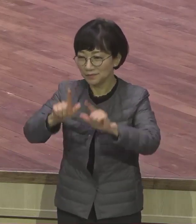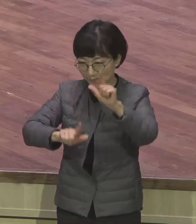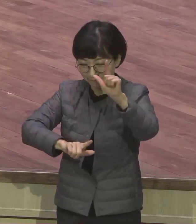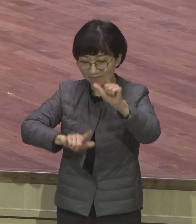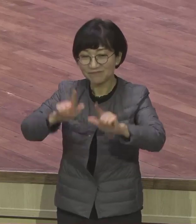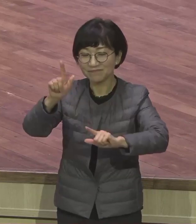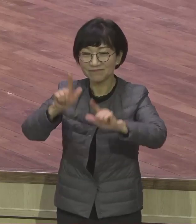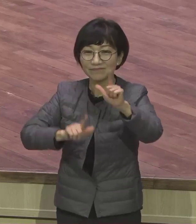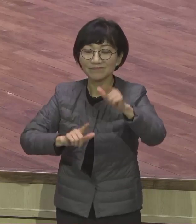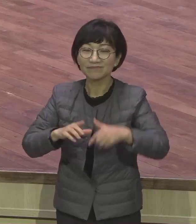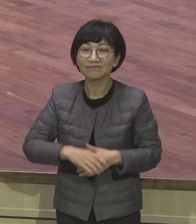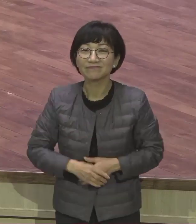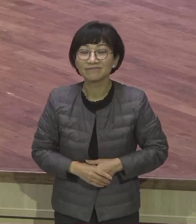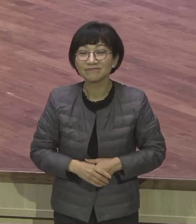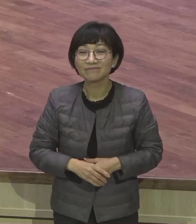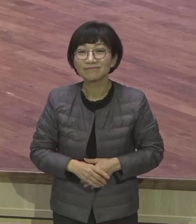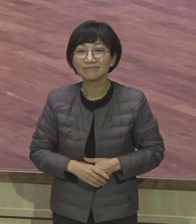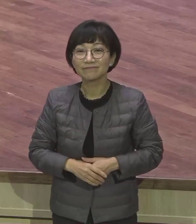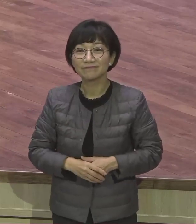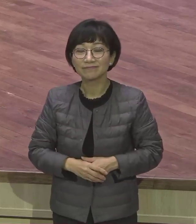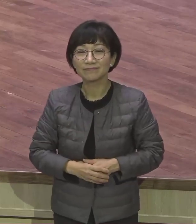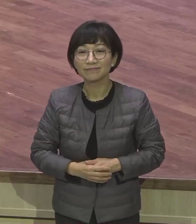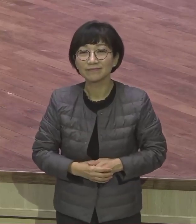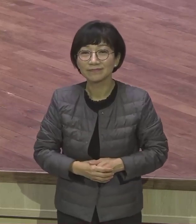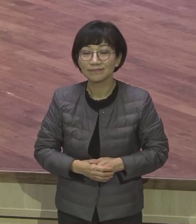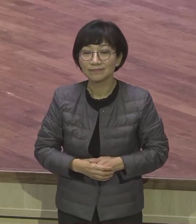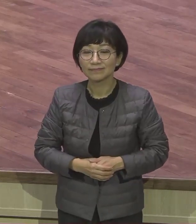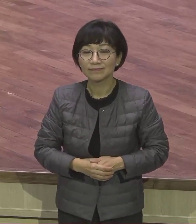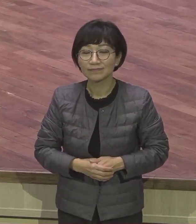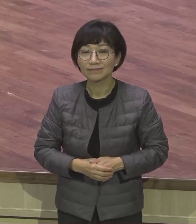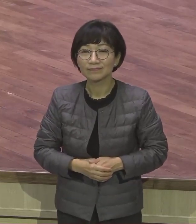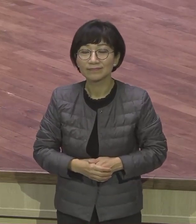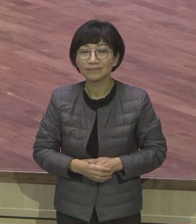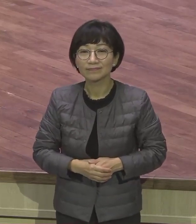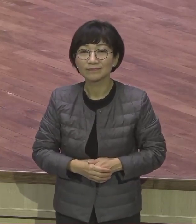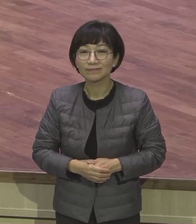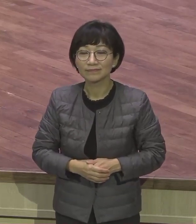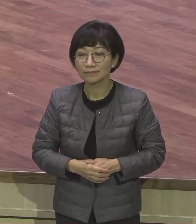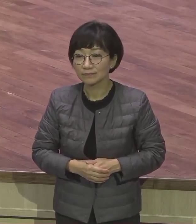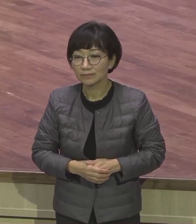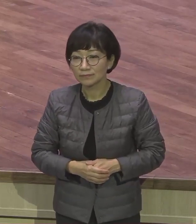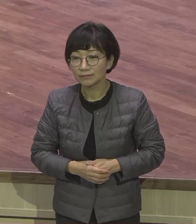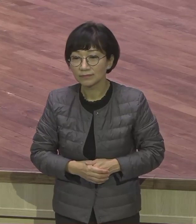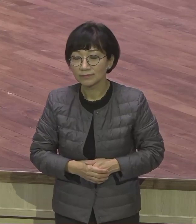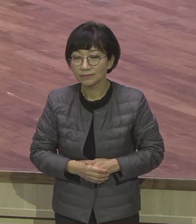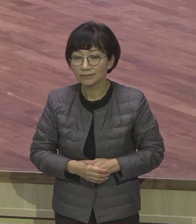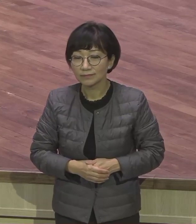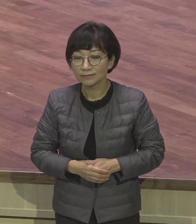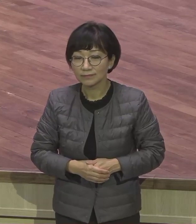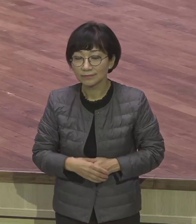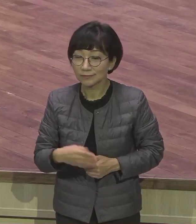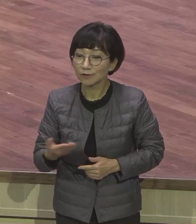전혀 염려하거나 걱정할 이유가 없습니다.